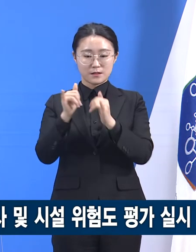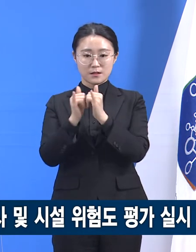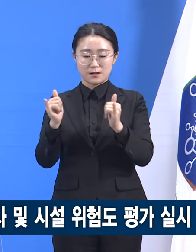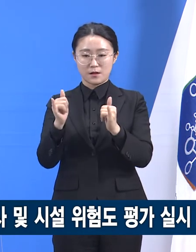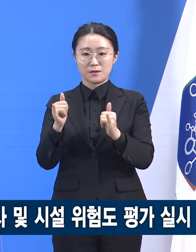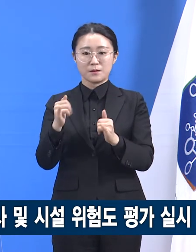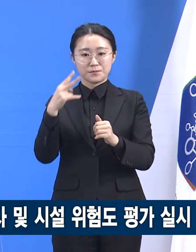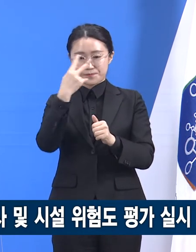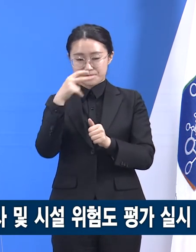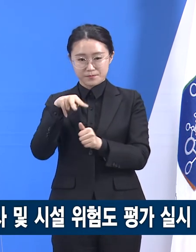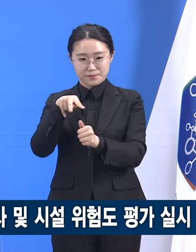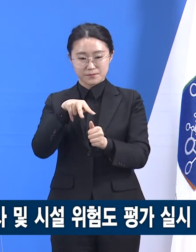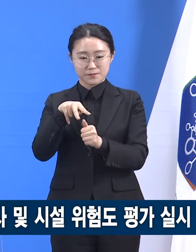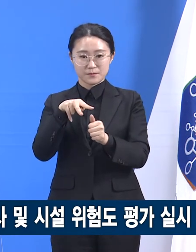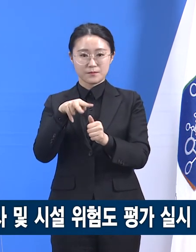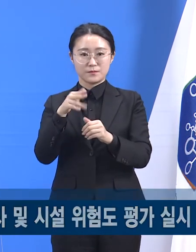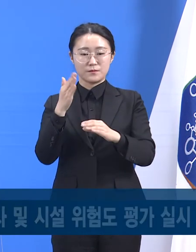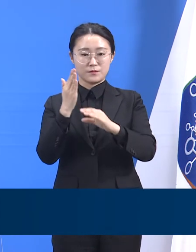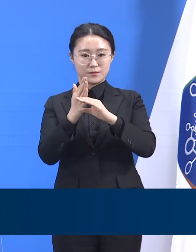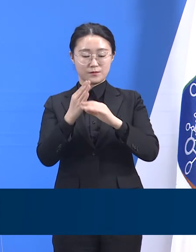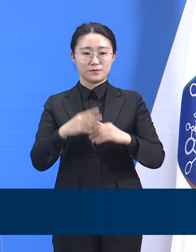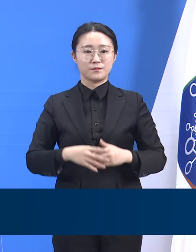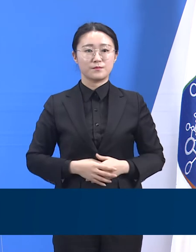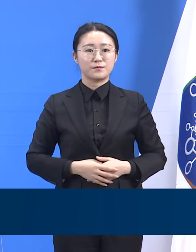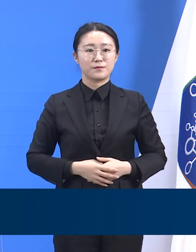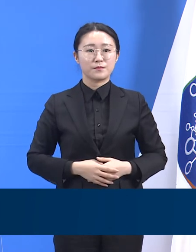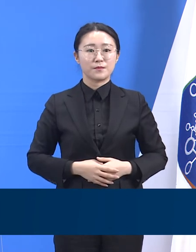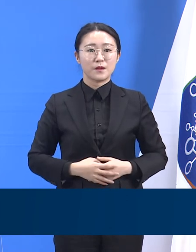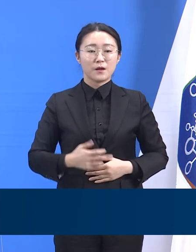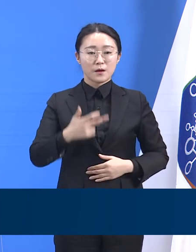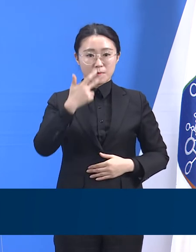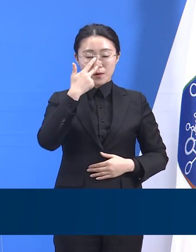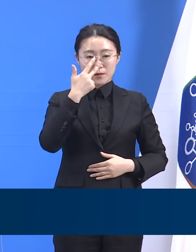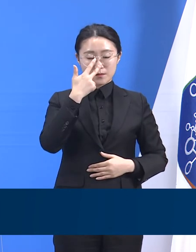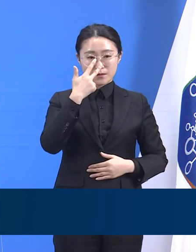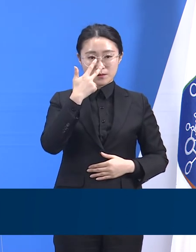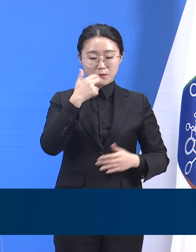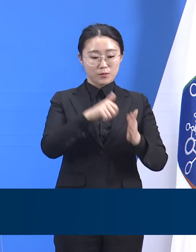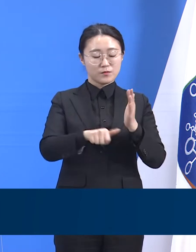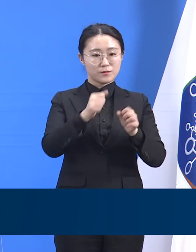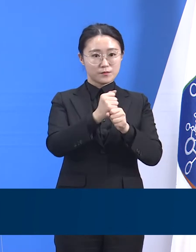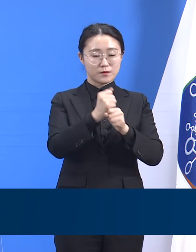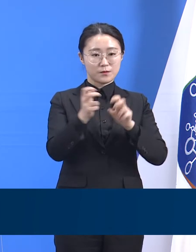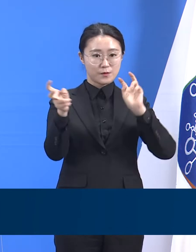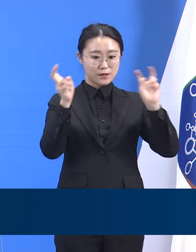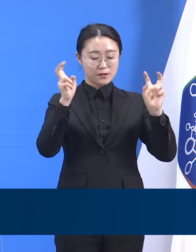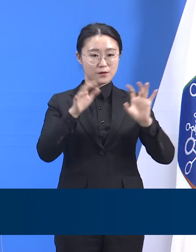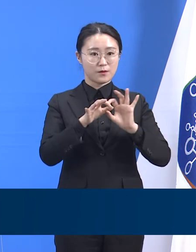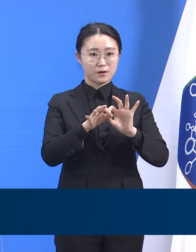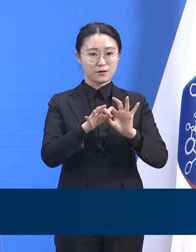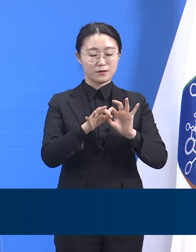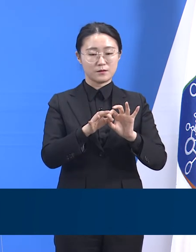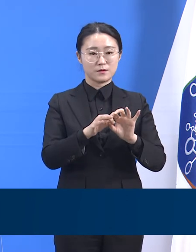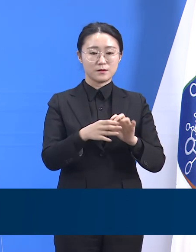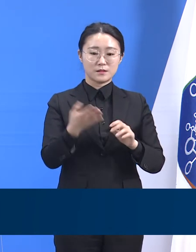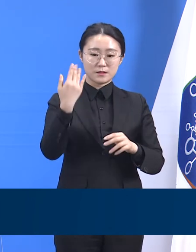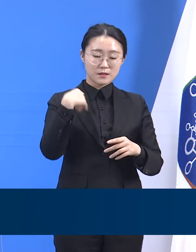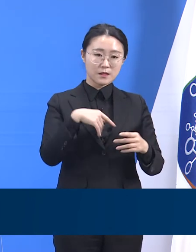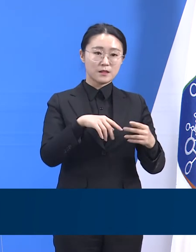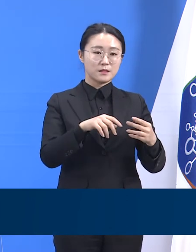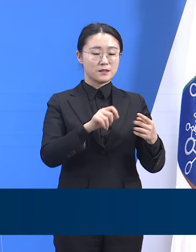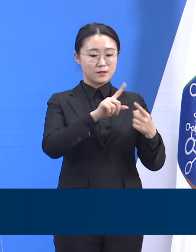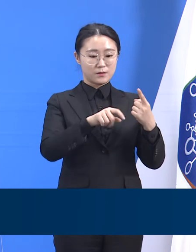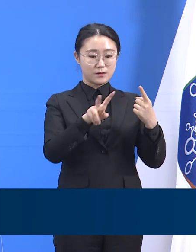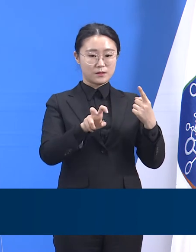평택시 소재 제조업체 관련 확진 상황입니다. 지난 25일 제조업체 직원 1명이